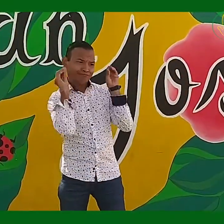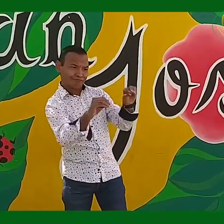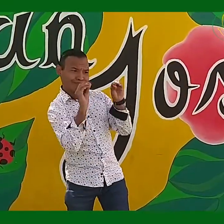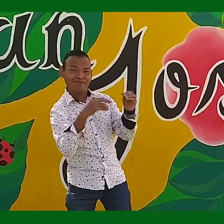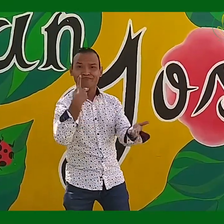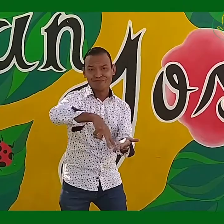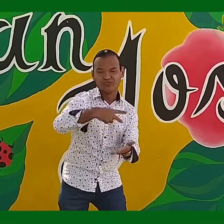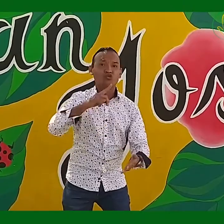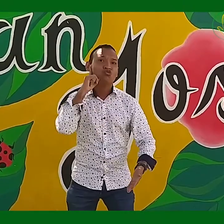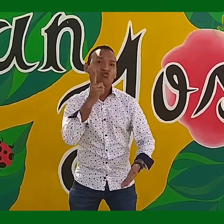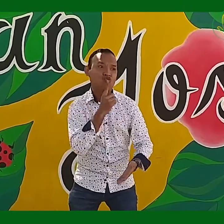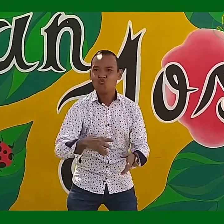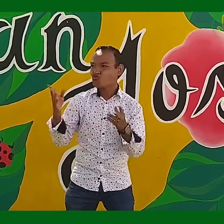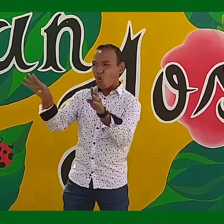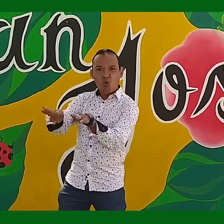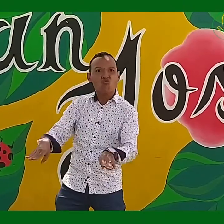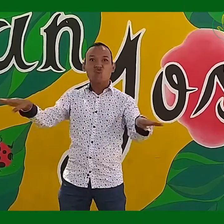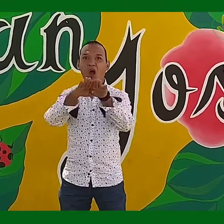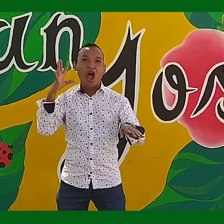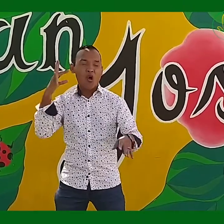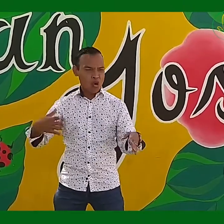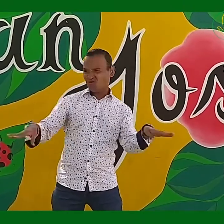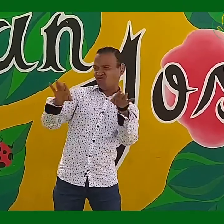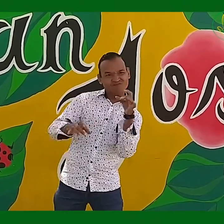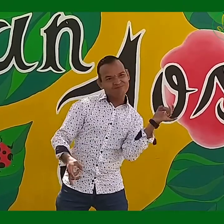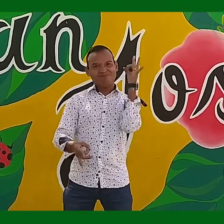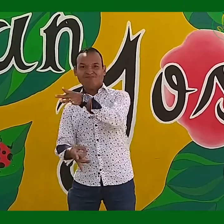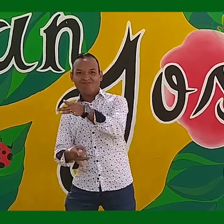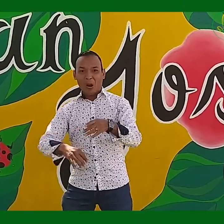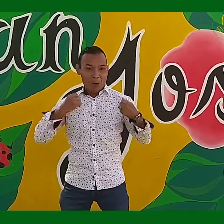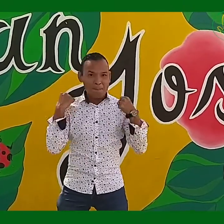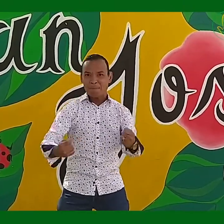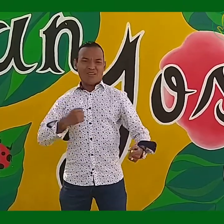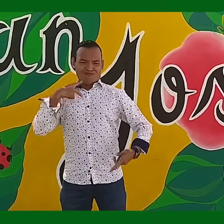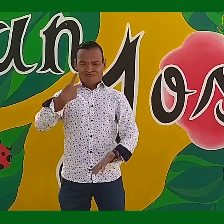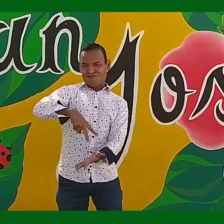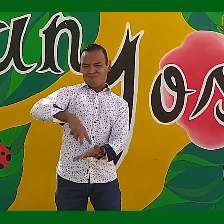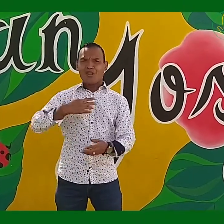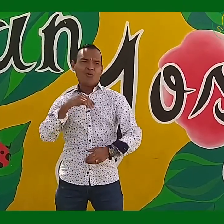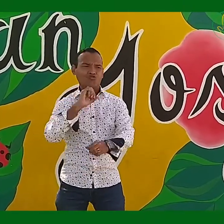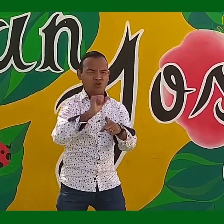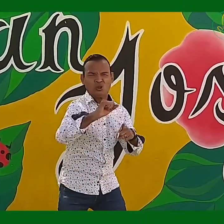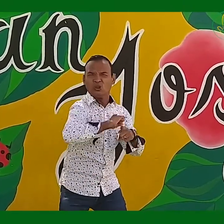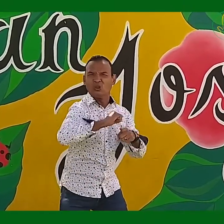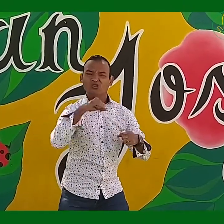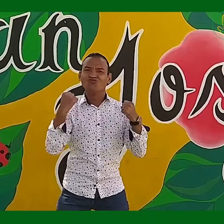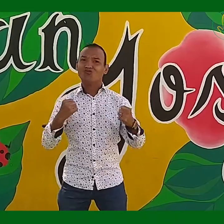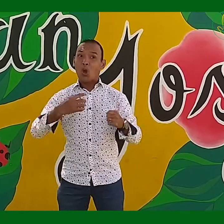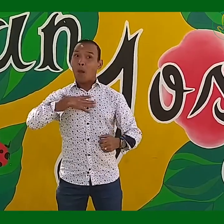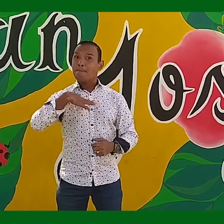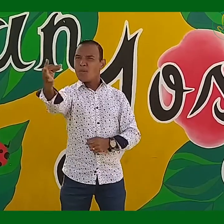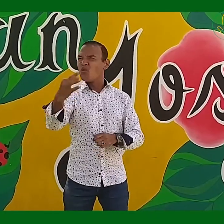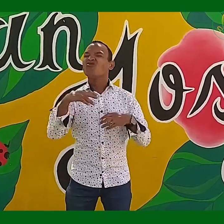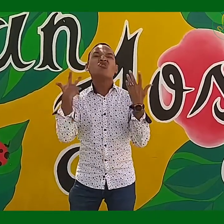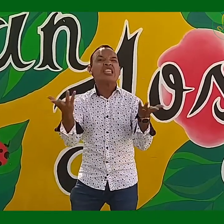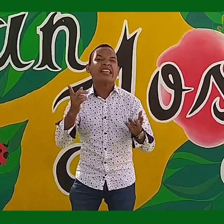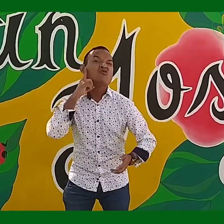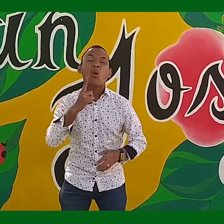profesional. Algo que hace diferente mi muestra dancística es que soy una persona sorda que siente con el cuerpo la